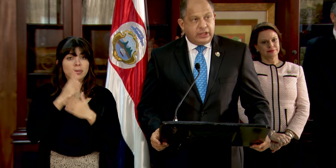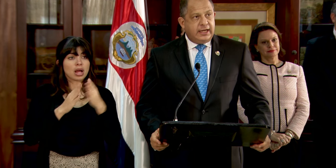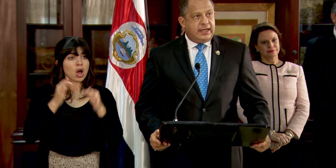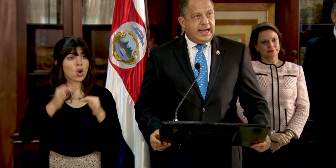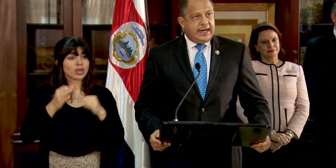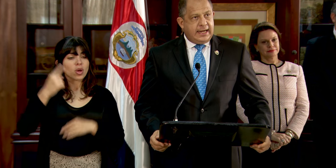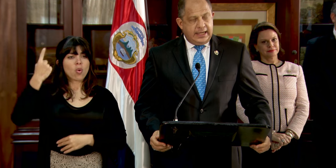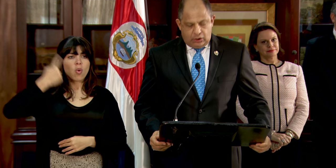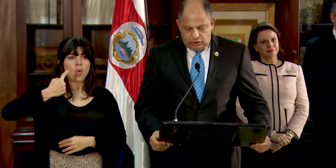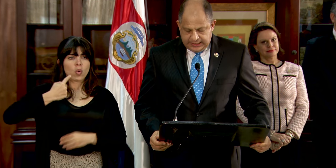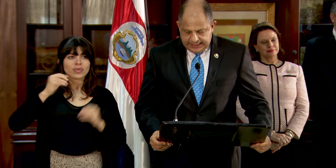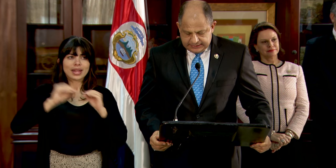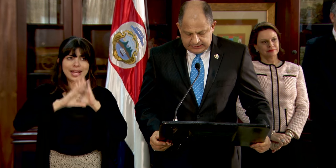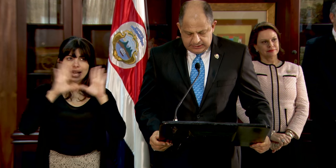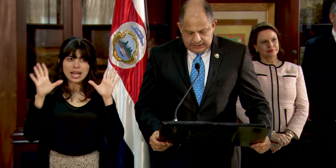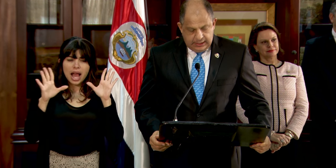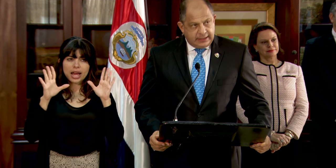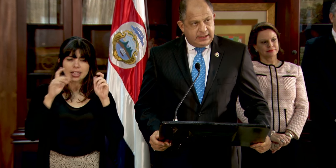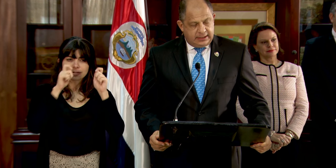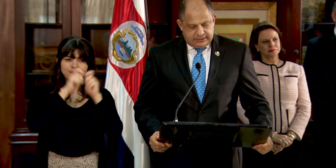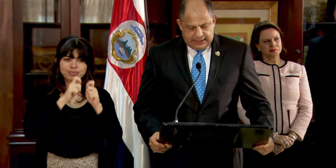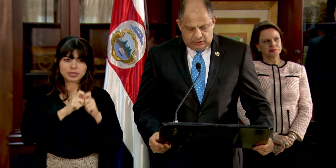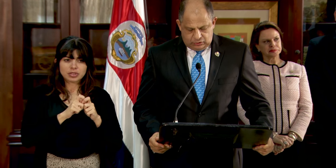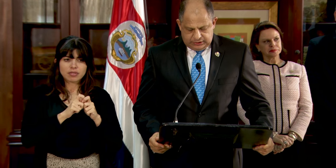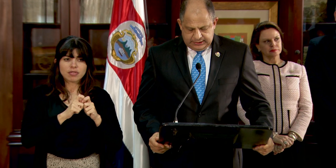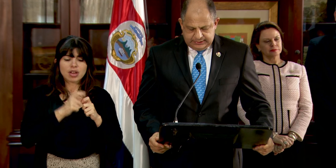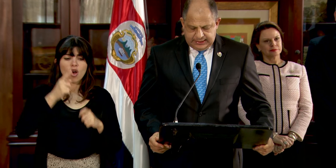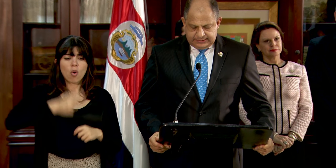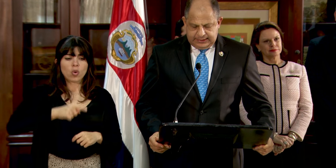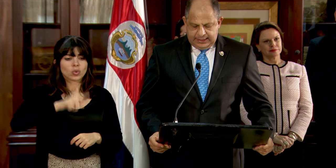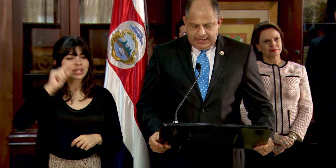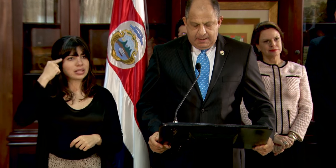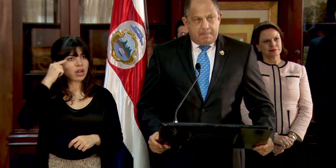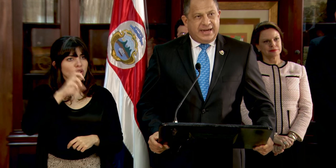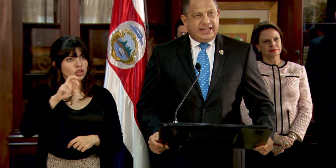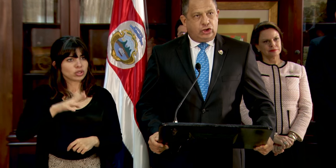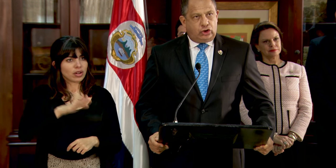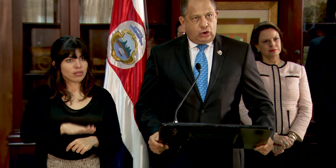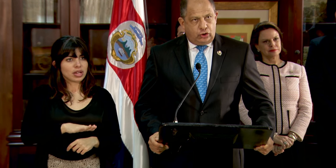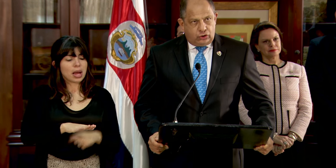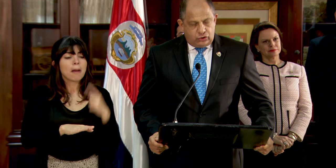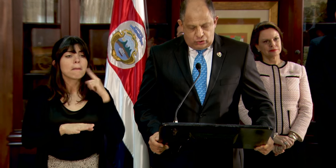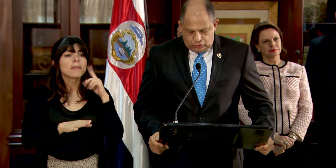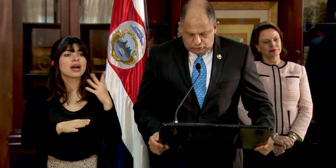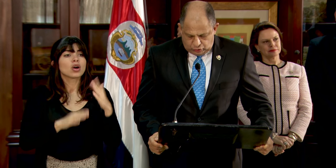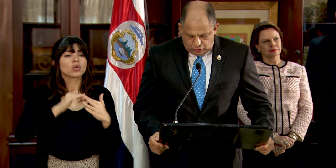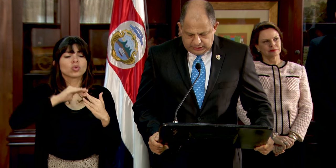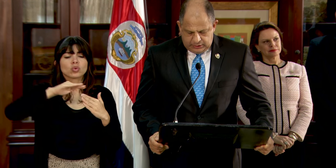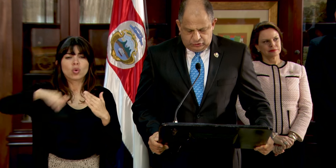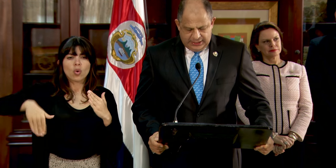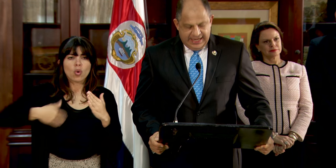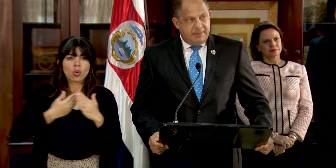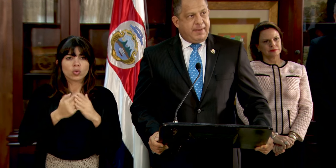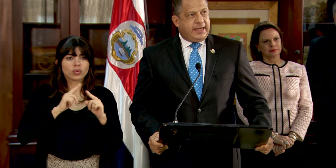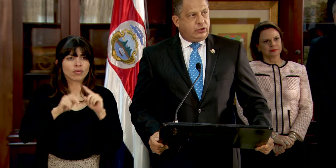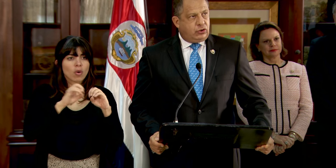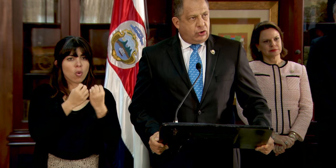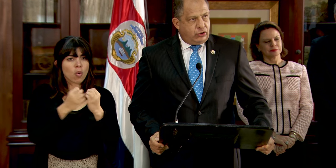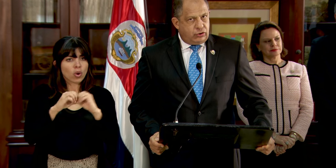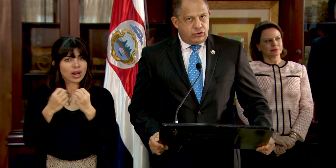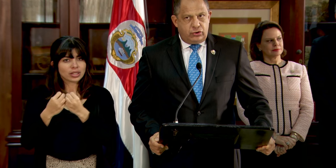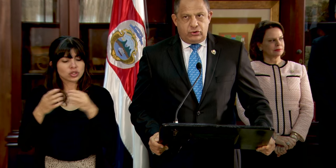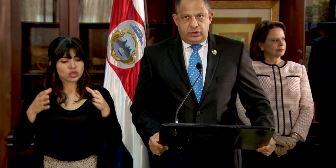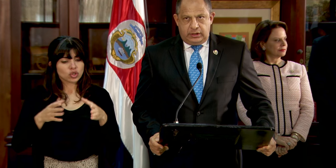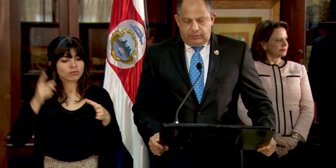es una orden clara y concreta hacia el Estado costarricense para todos sus órganos y para